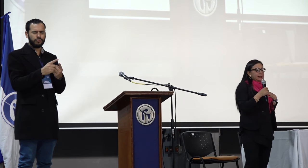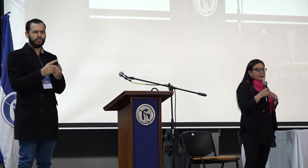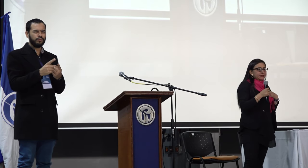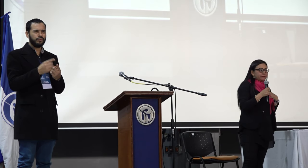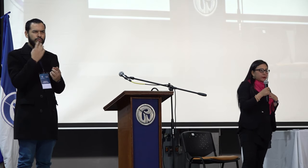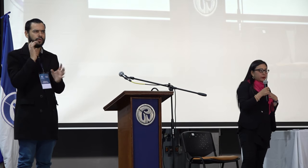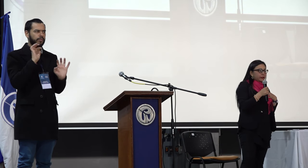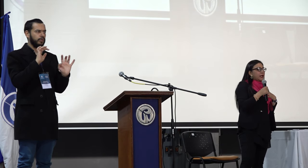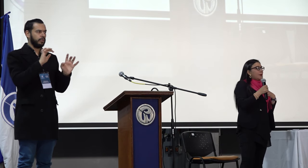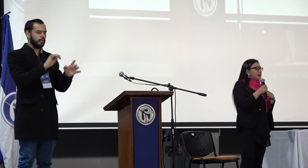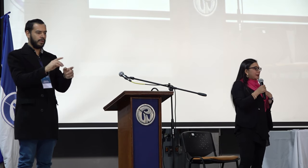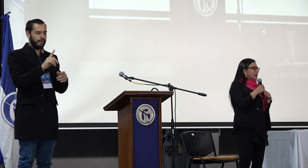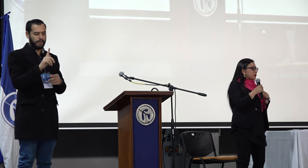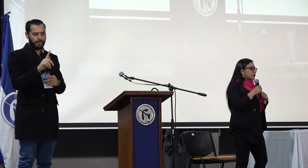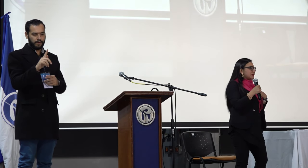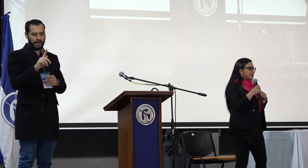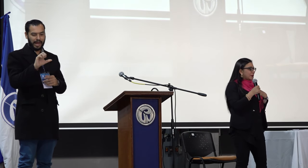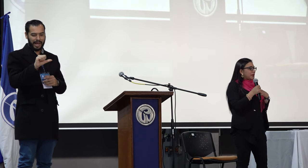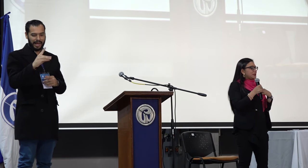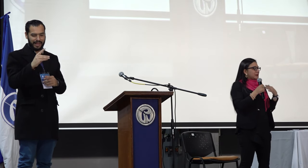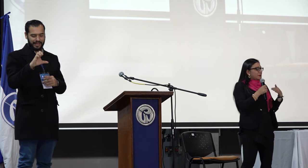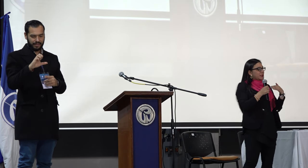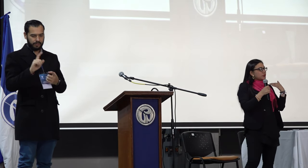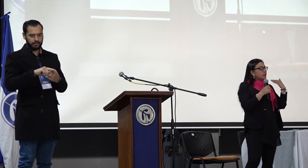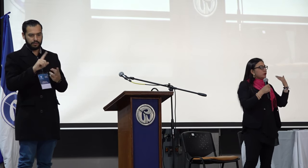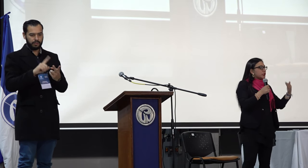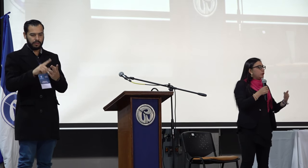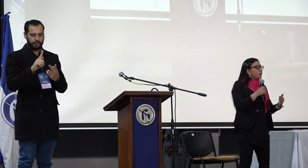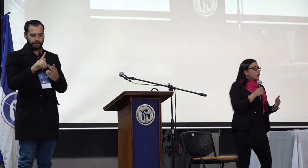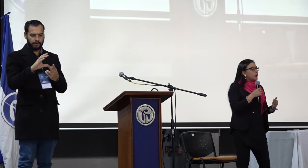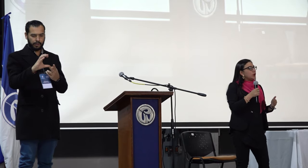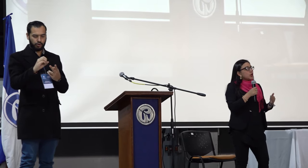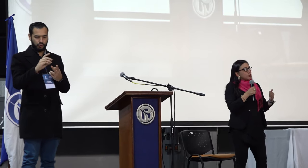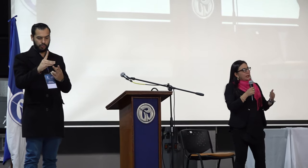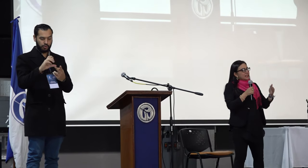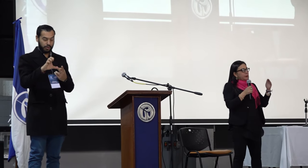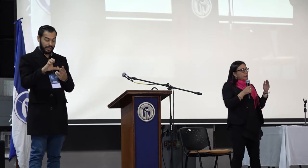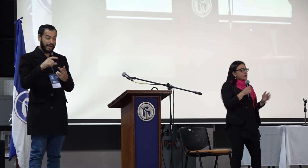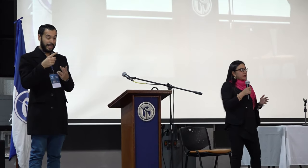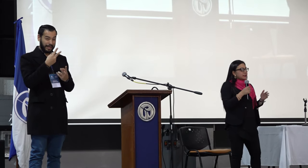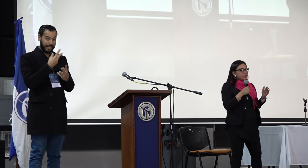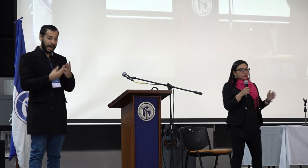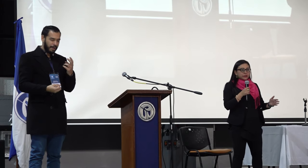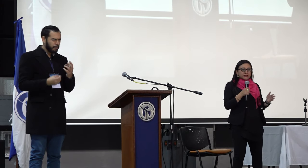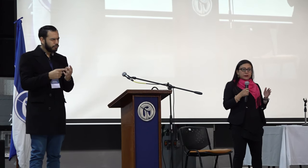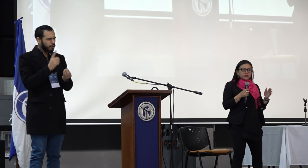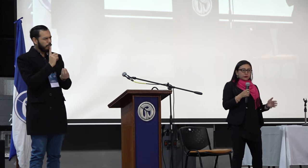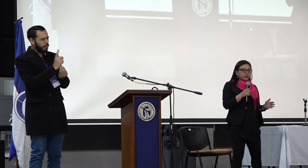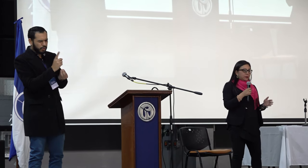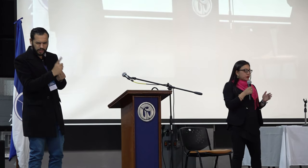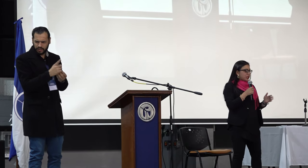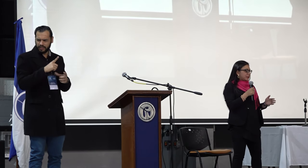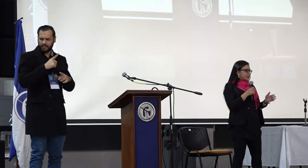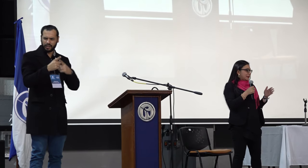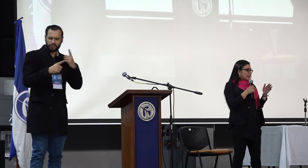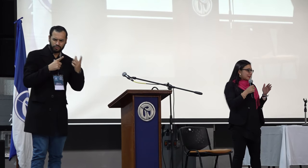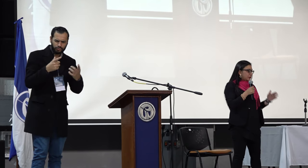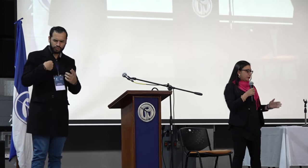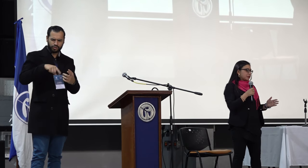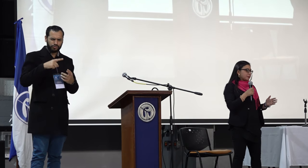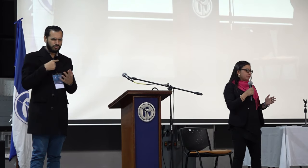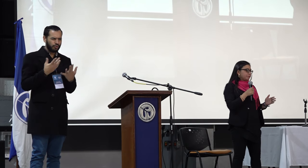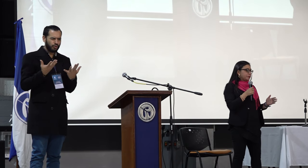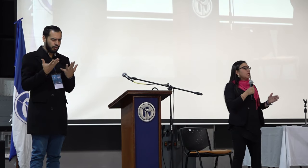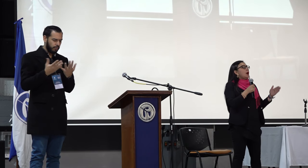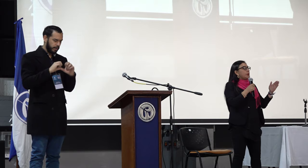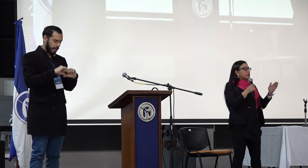aquí a la ADE y AFECODE para que ellos en cierta medida también nos ilustren un poco sobre las políticas y las luchas que nosotros tenemos que hacer desde las